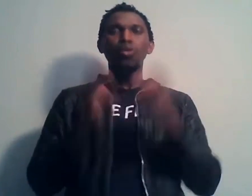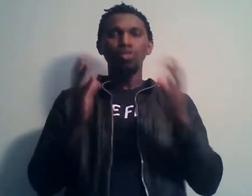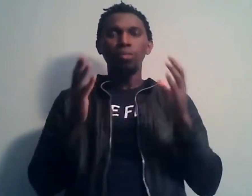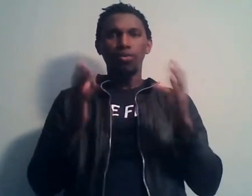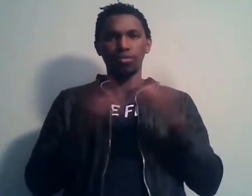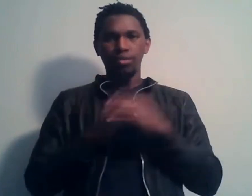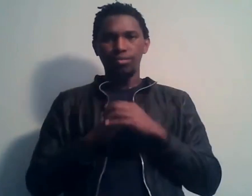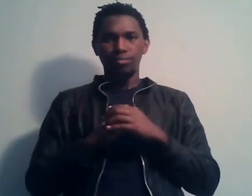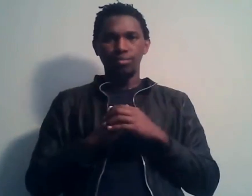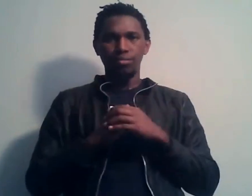entreprendre.